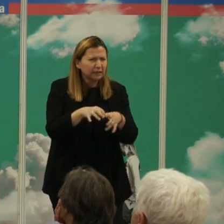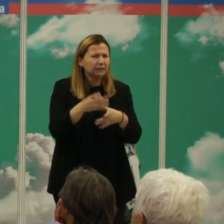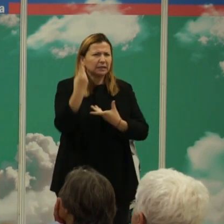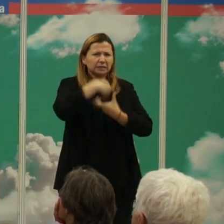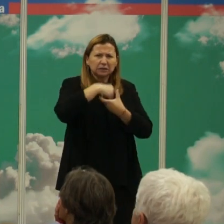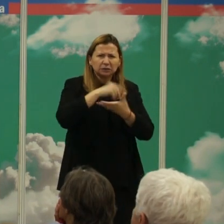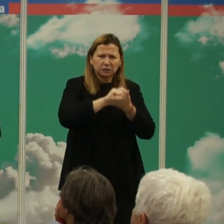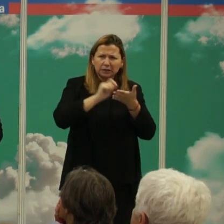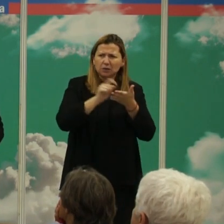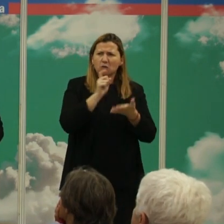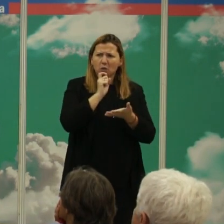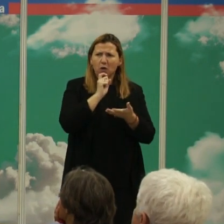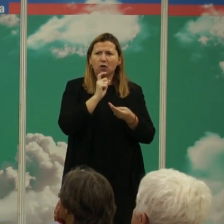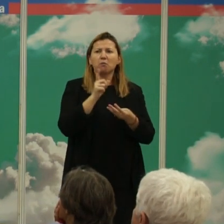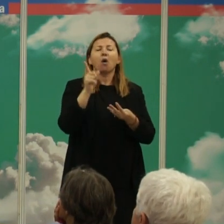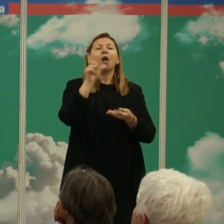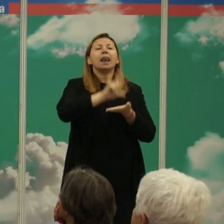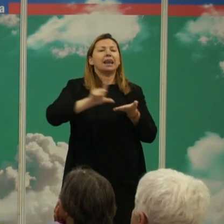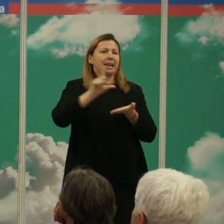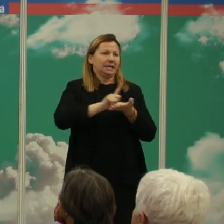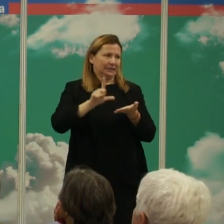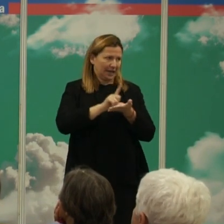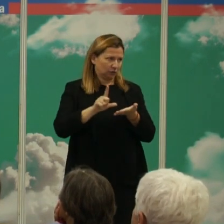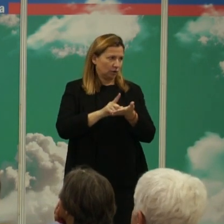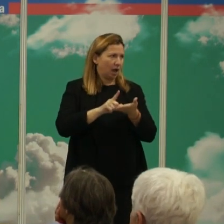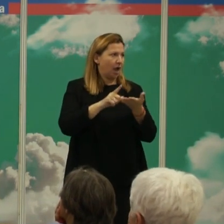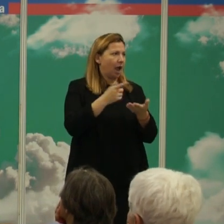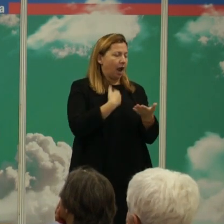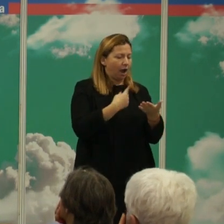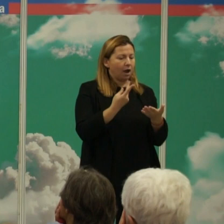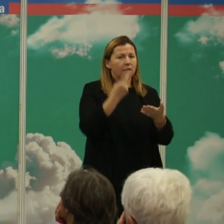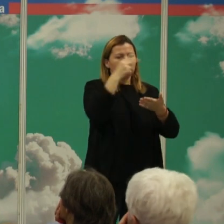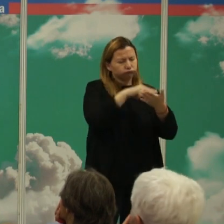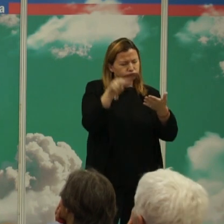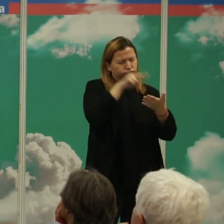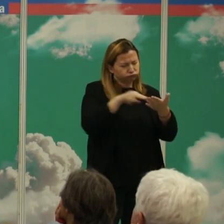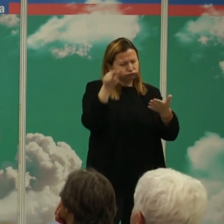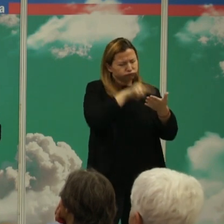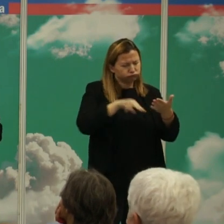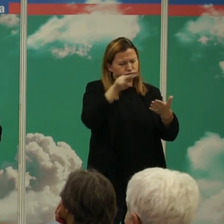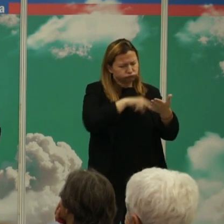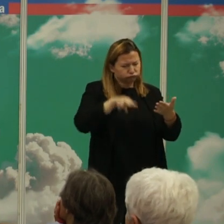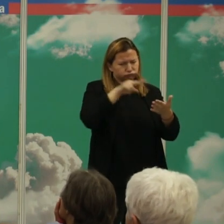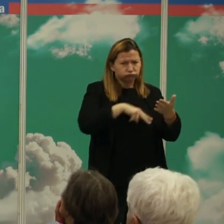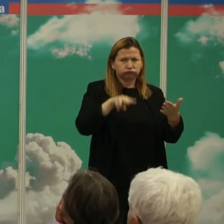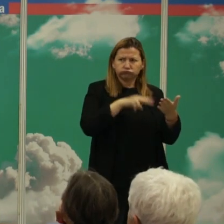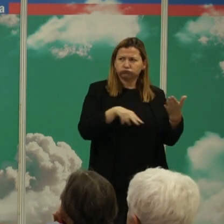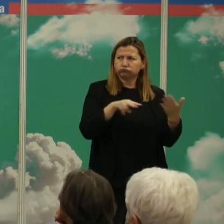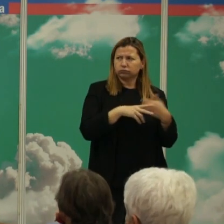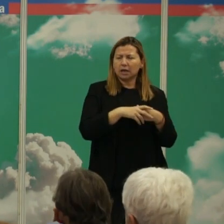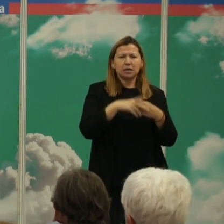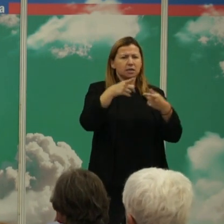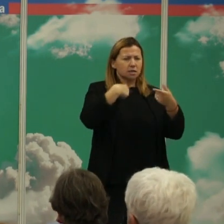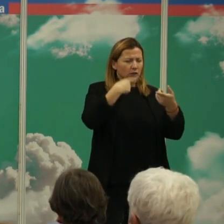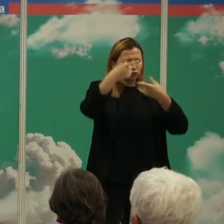de literatura no íbamos nosotros al campo a hacerlo era un análisis de literatura leer y leer artículos científicos y registrándolo todo de forma